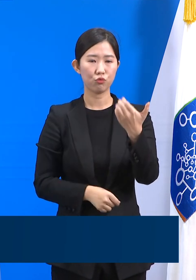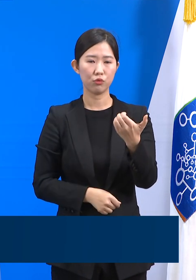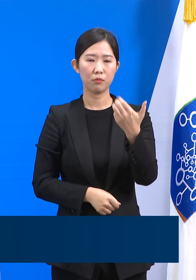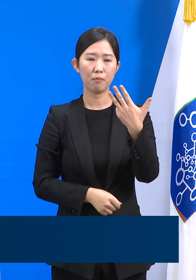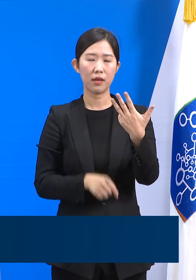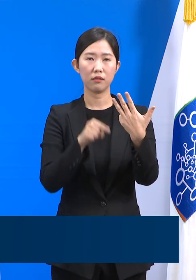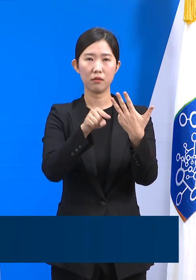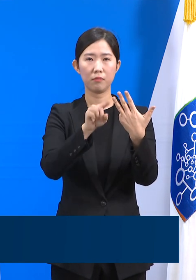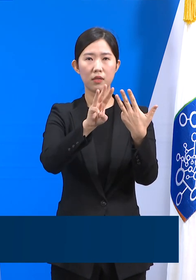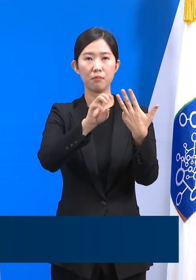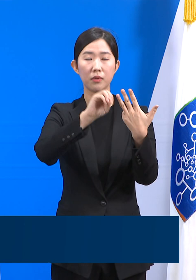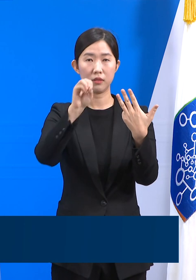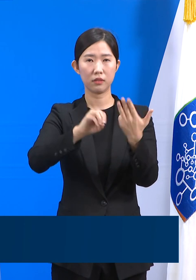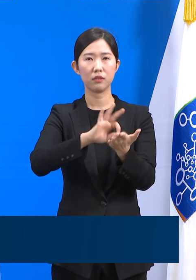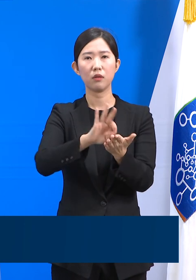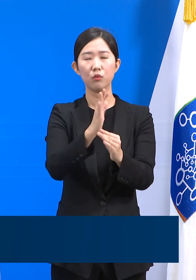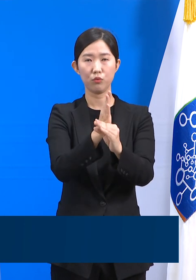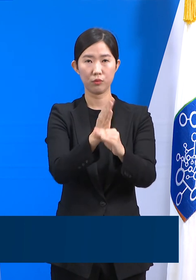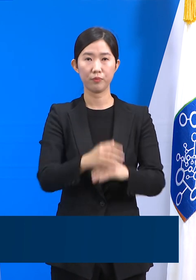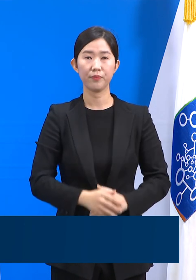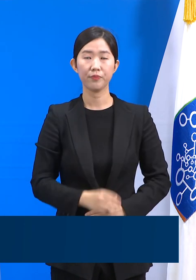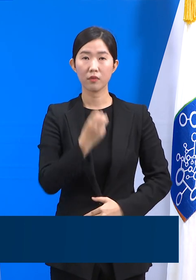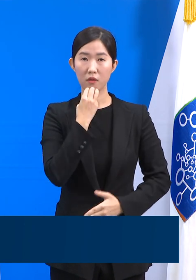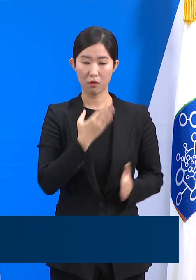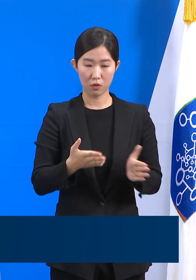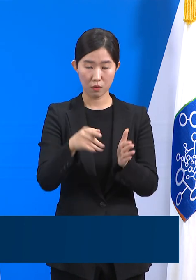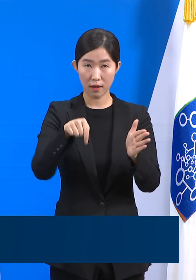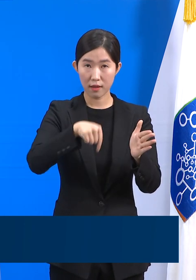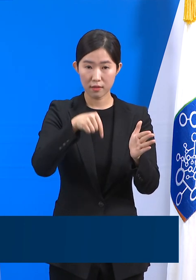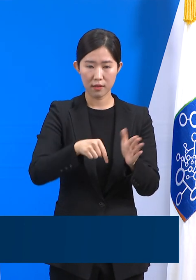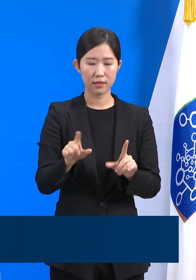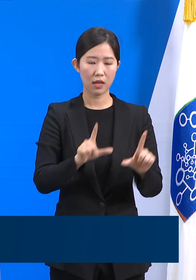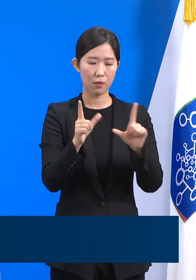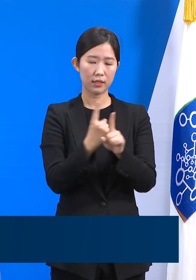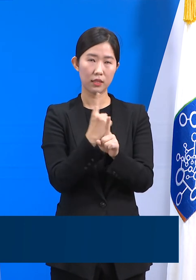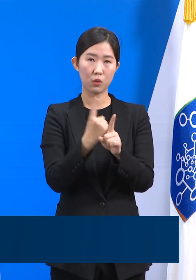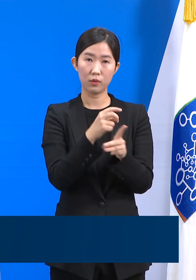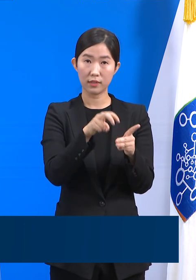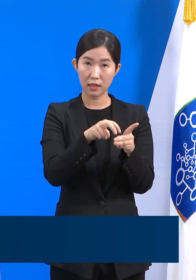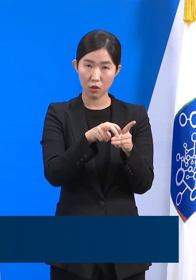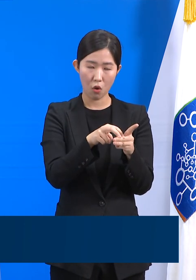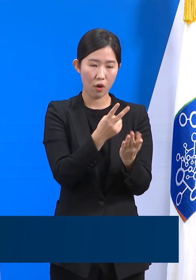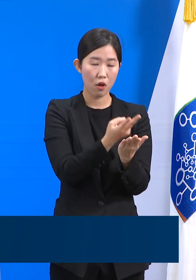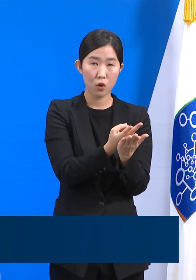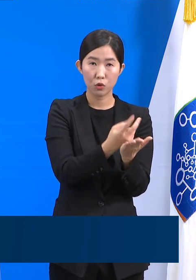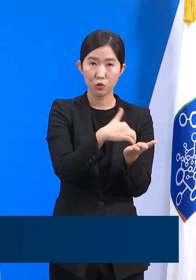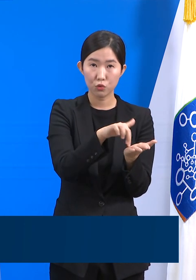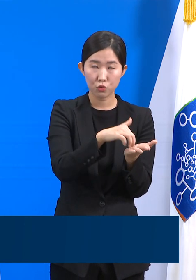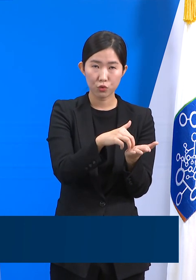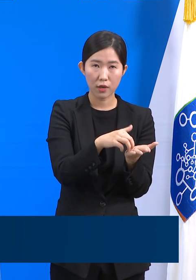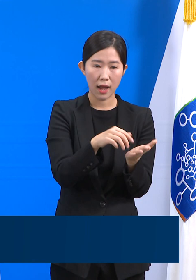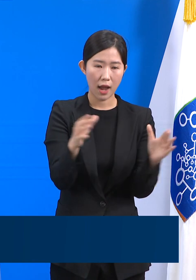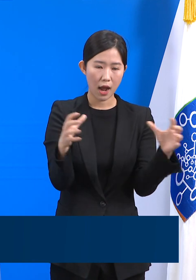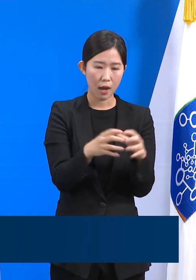%입니다. 경기도 내 생활치료센터에 확보된 침상은 총 3